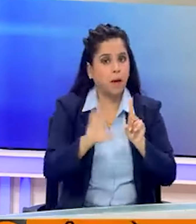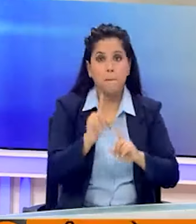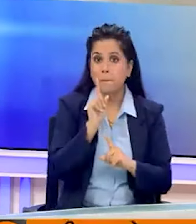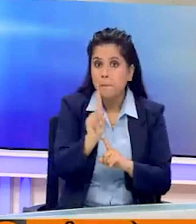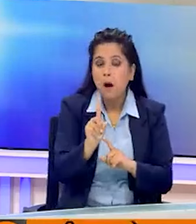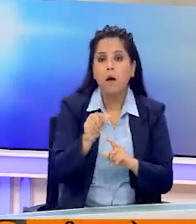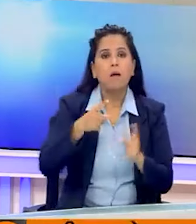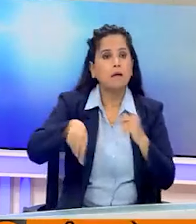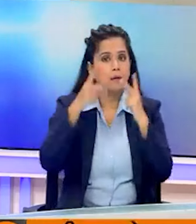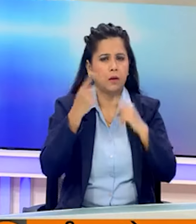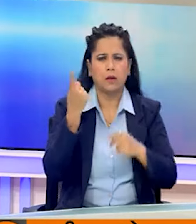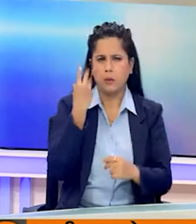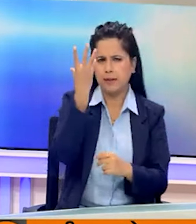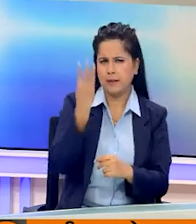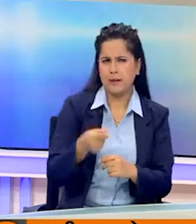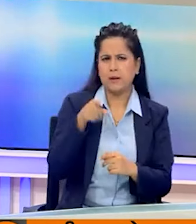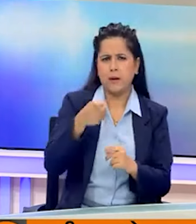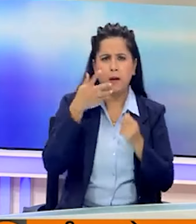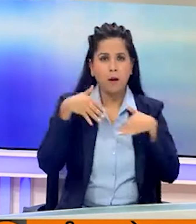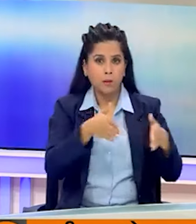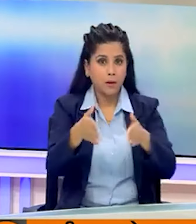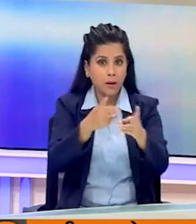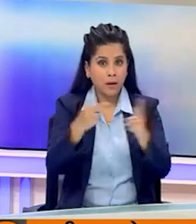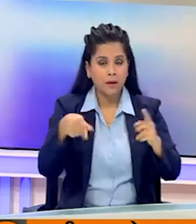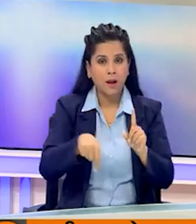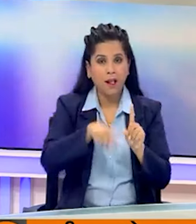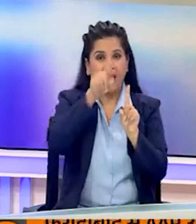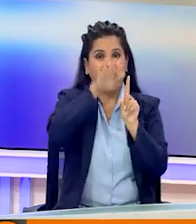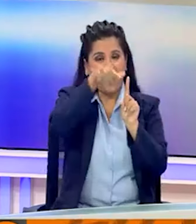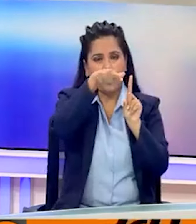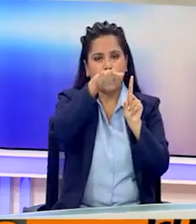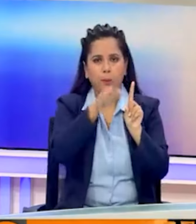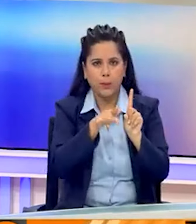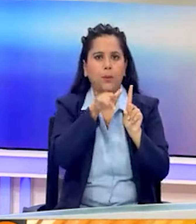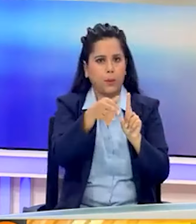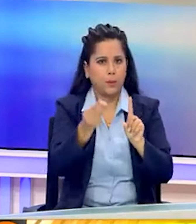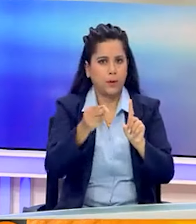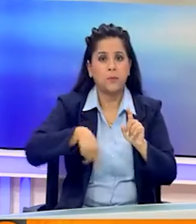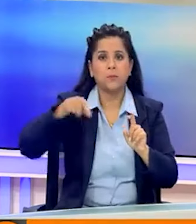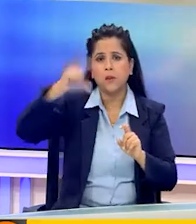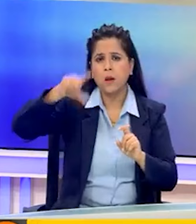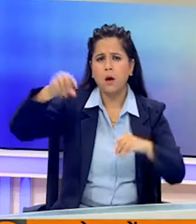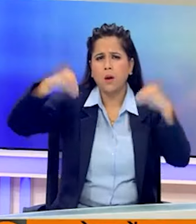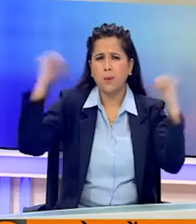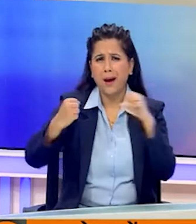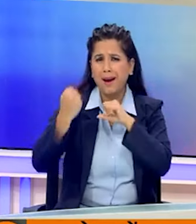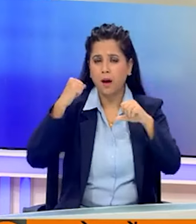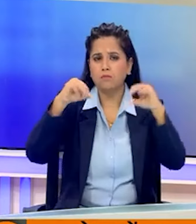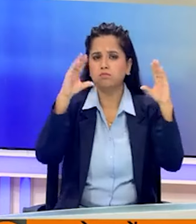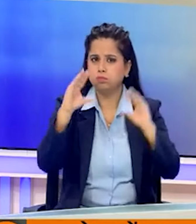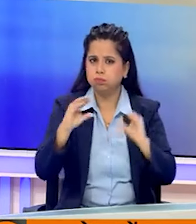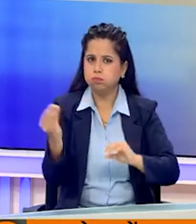की कल शाम से यहां नदियों में उफवान में कमी आई